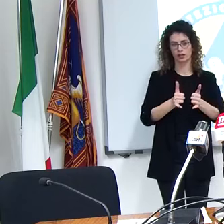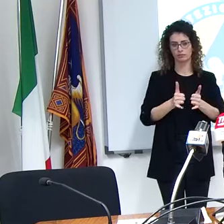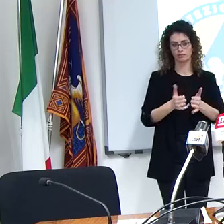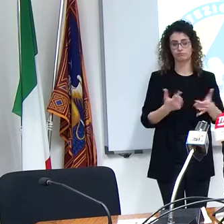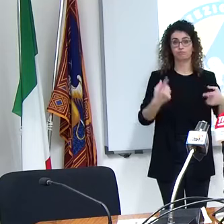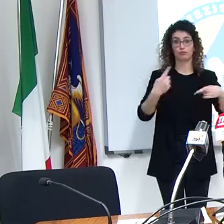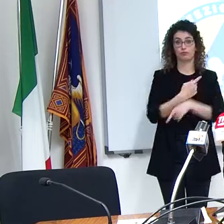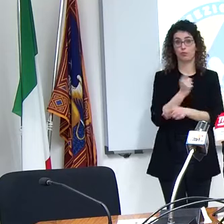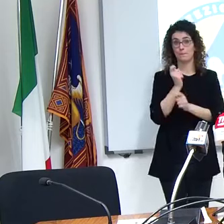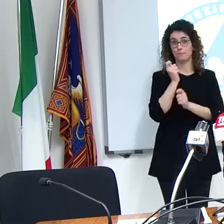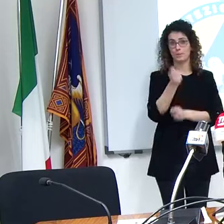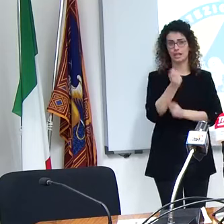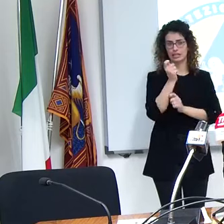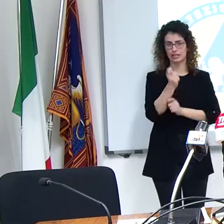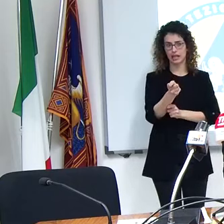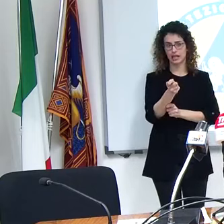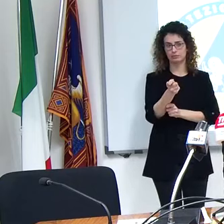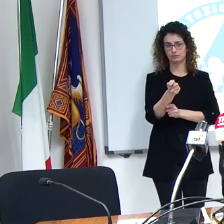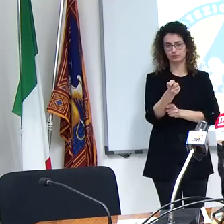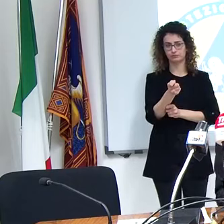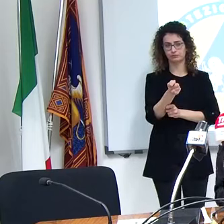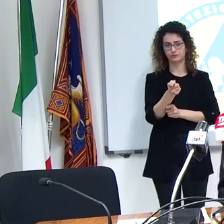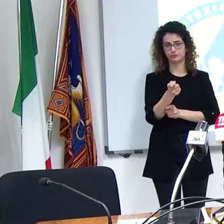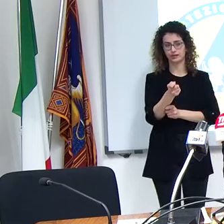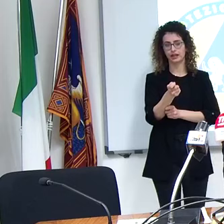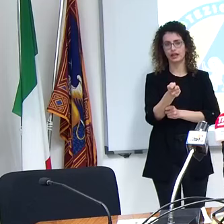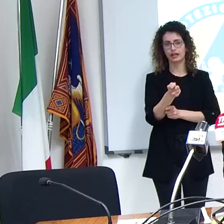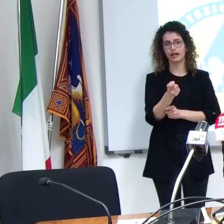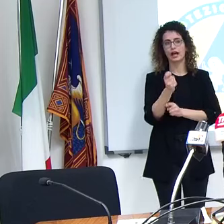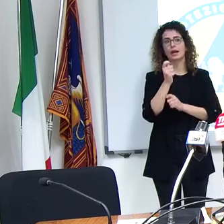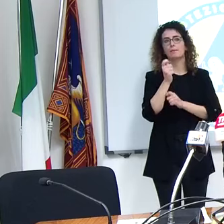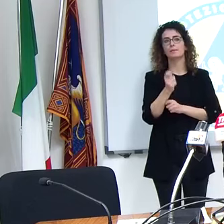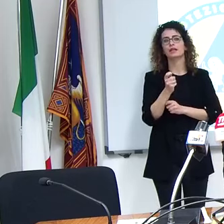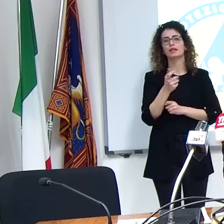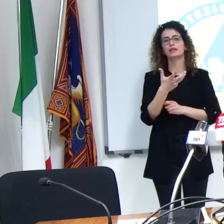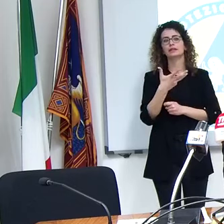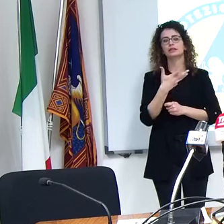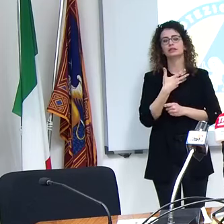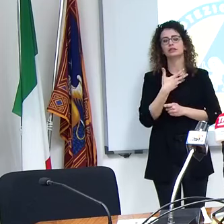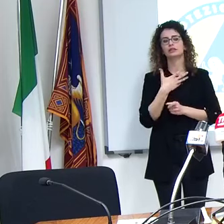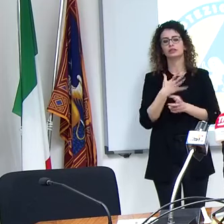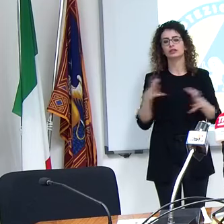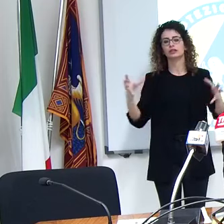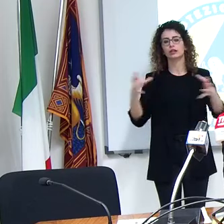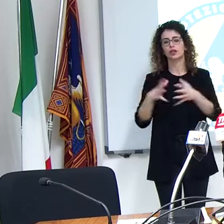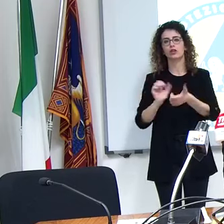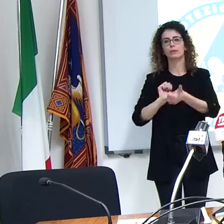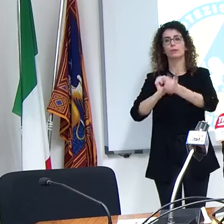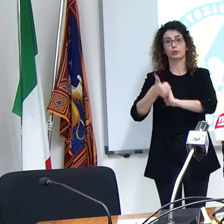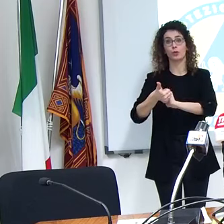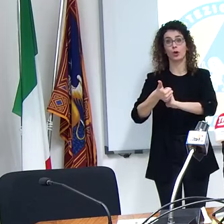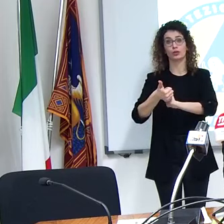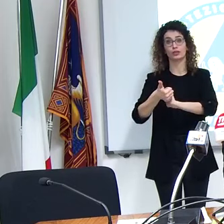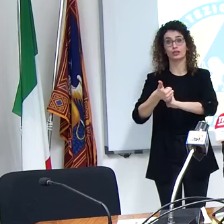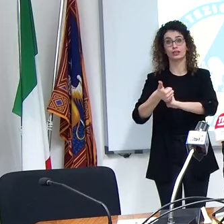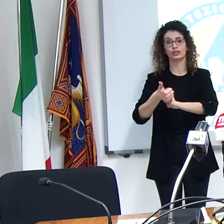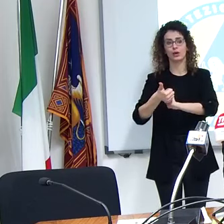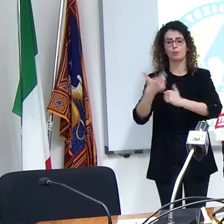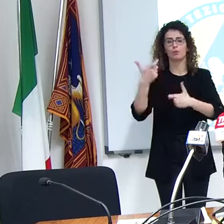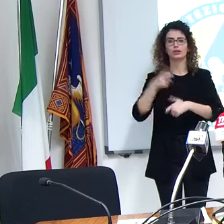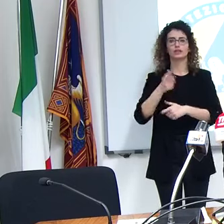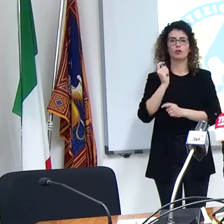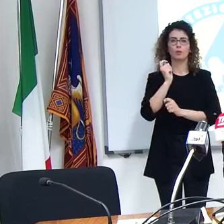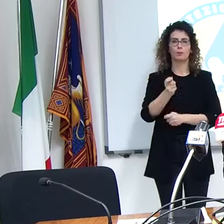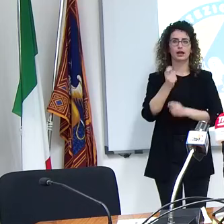riguarda la pesca in realtà verosimilmente entriamo nel campo dell'attività sportiva perché la pesca